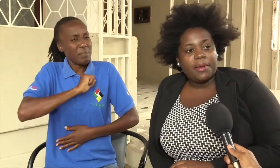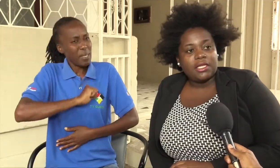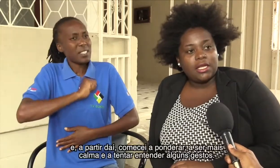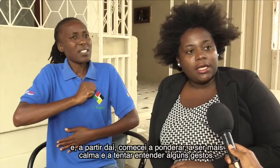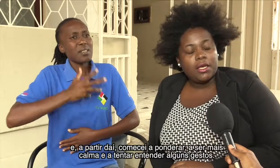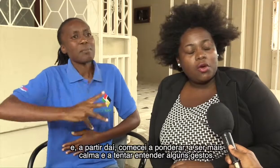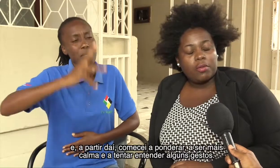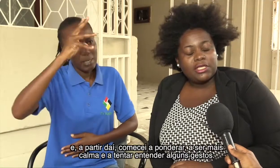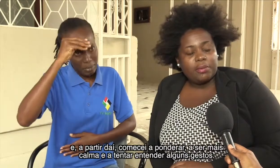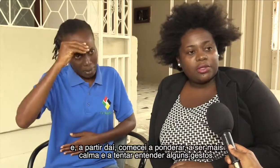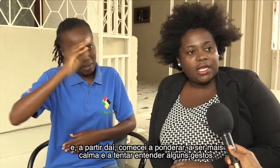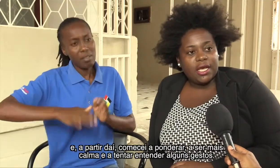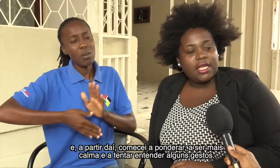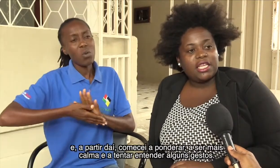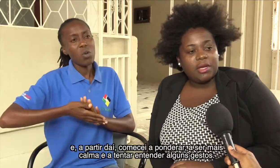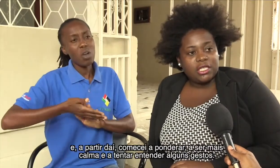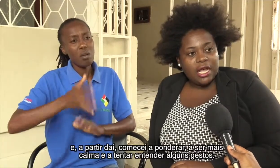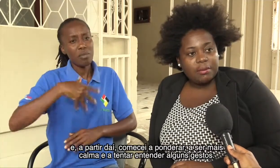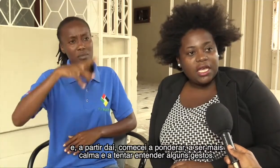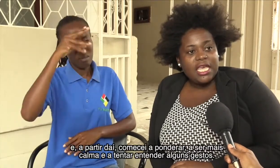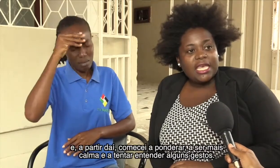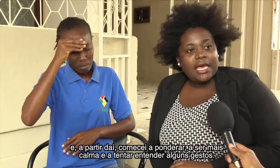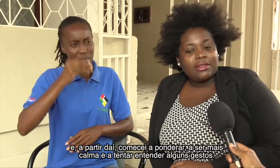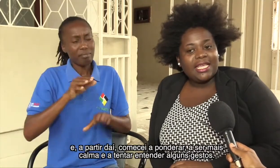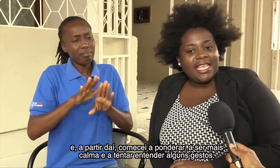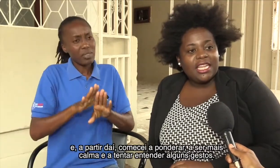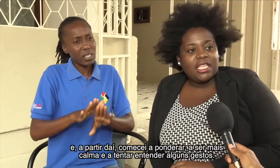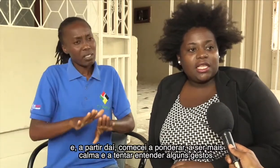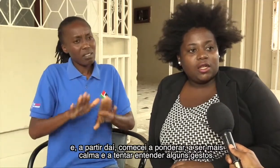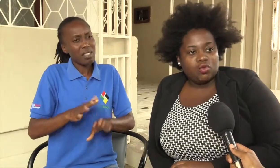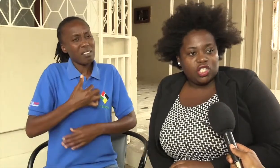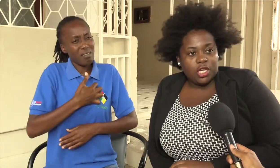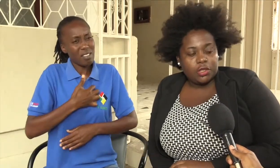partir daí, comecei a ponderar e a ser mais calma. E a tentar entender alguns gestos.